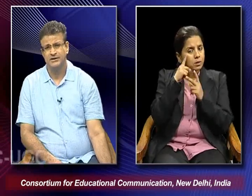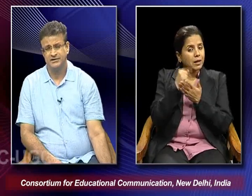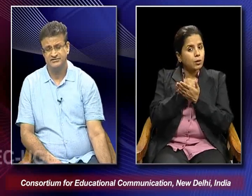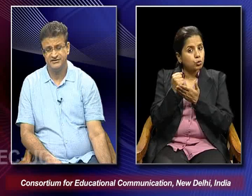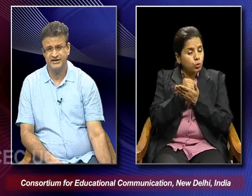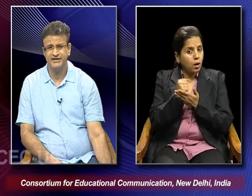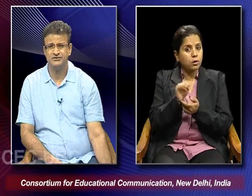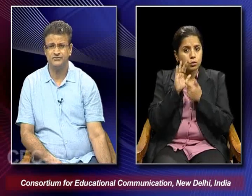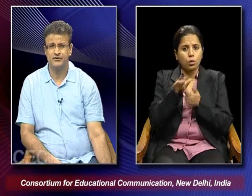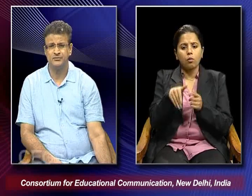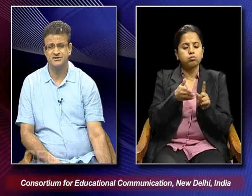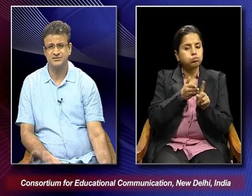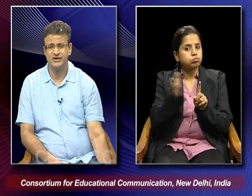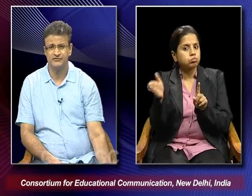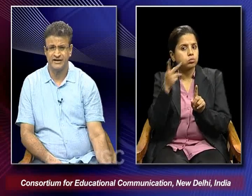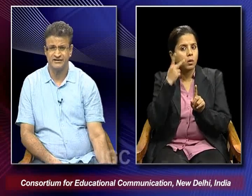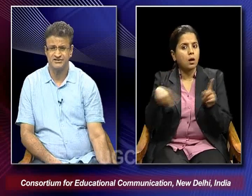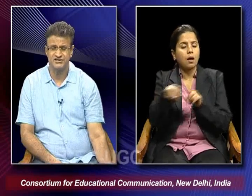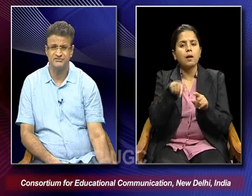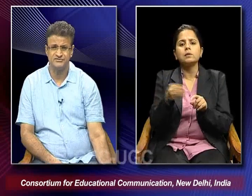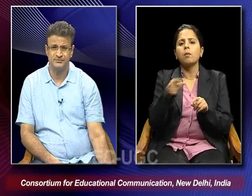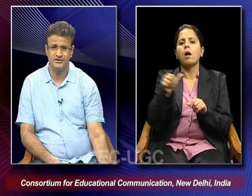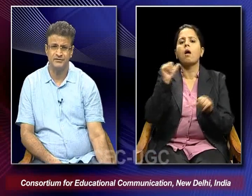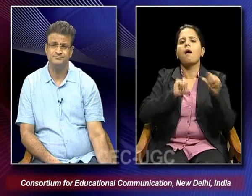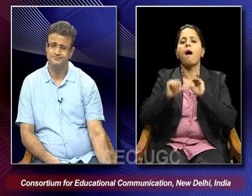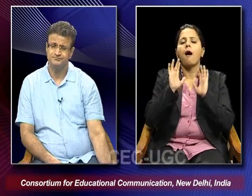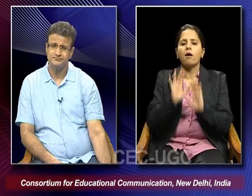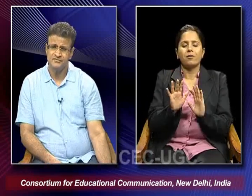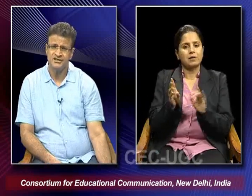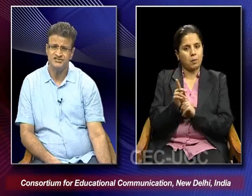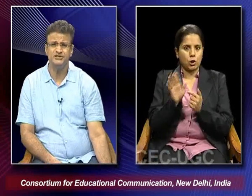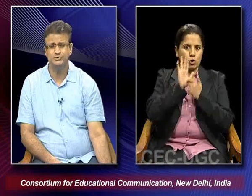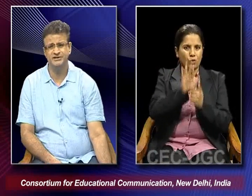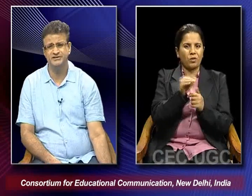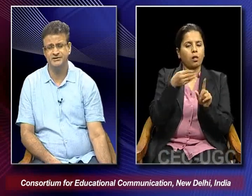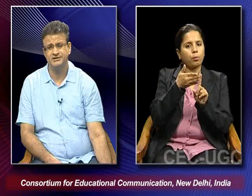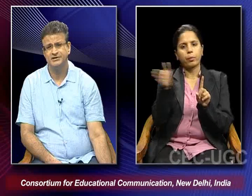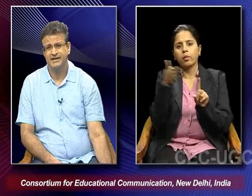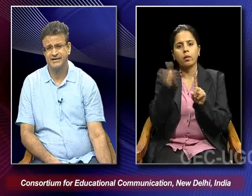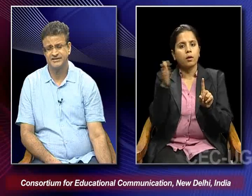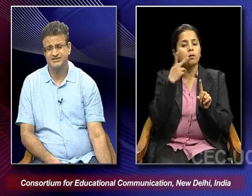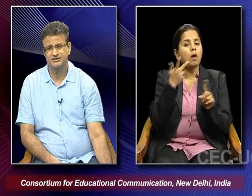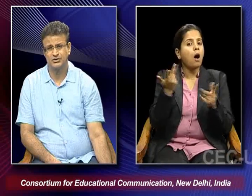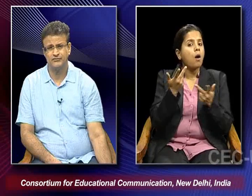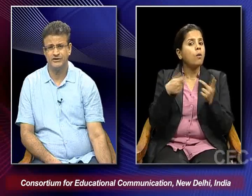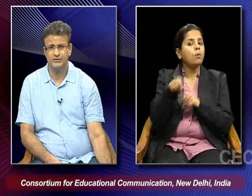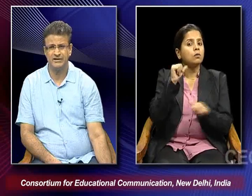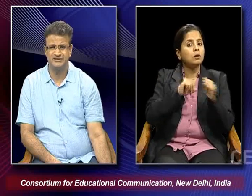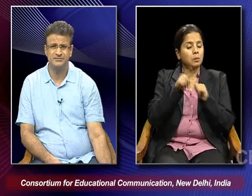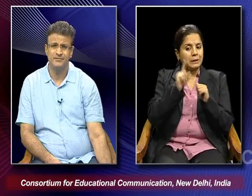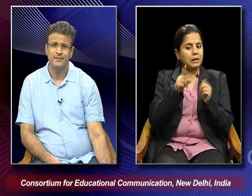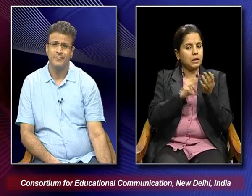deviate from some kind of characteristics which were being seen to be the characteristics of